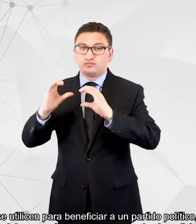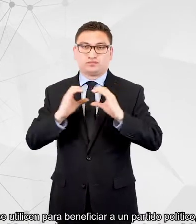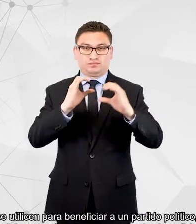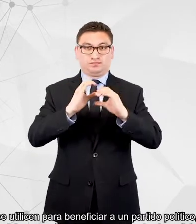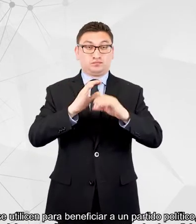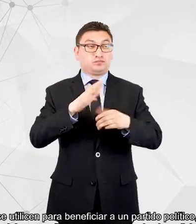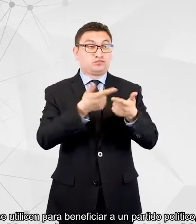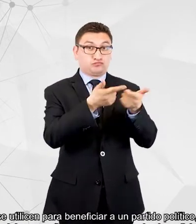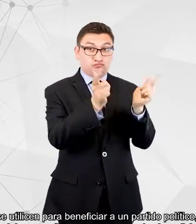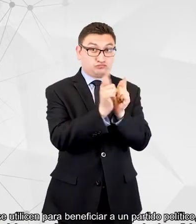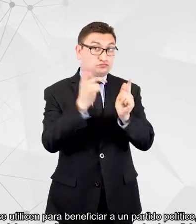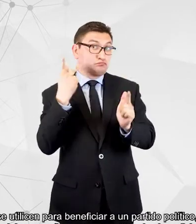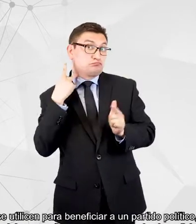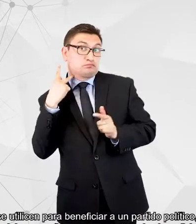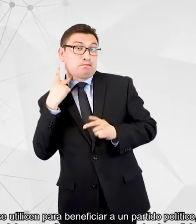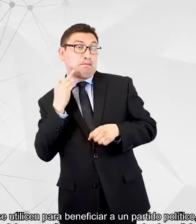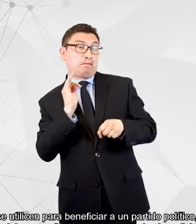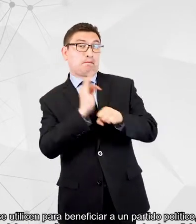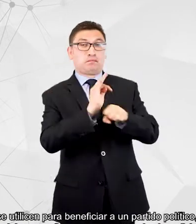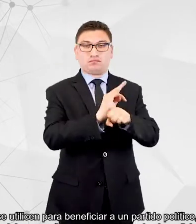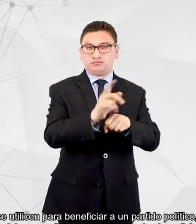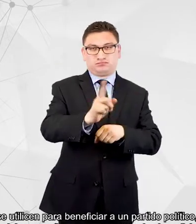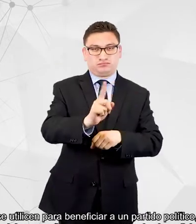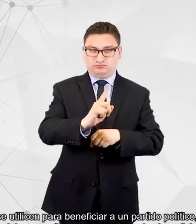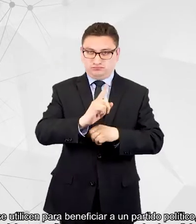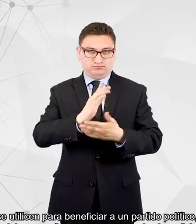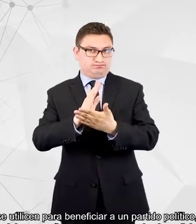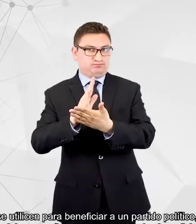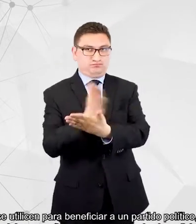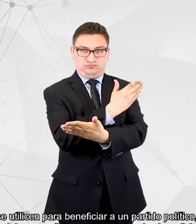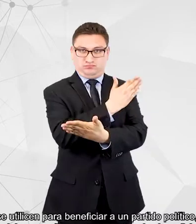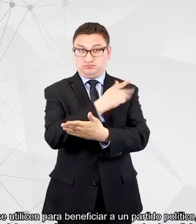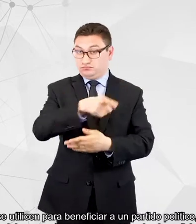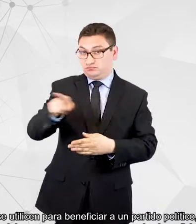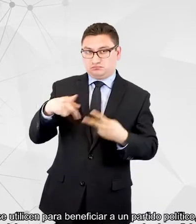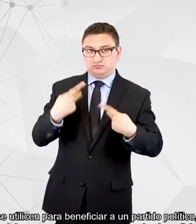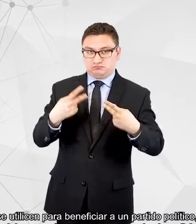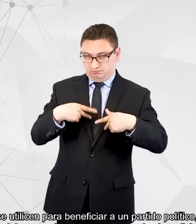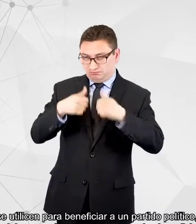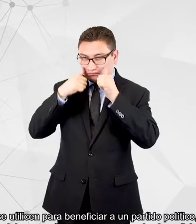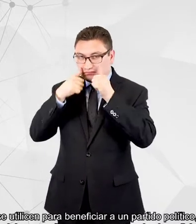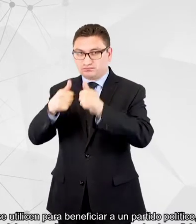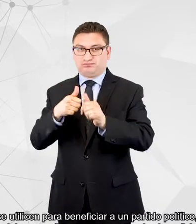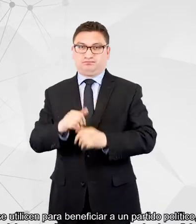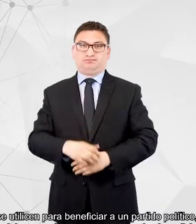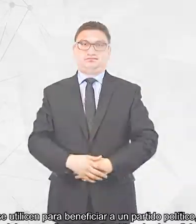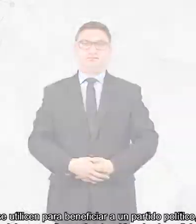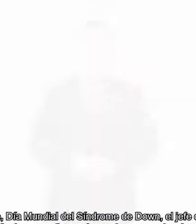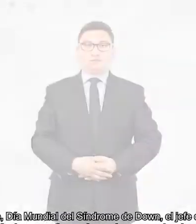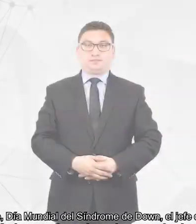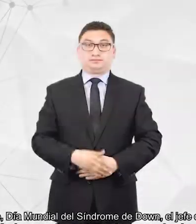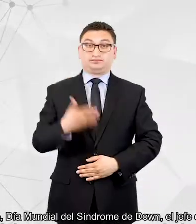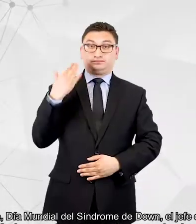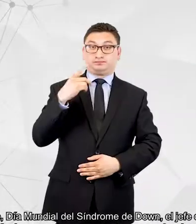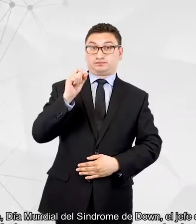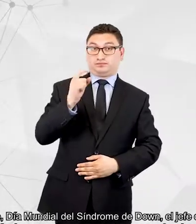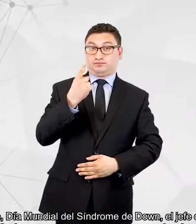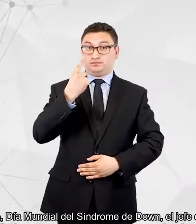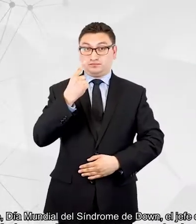beneficiar a un partido político, sino que debe garantizarse la atención a los beneficiados. El pasado 21 de marzo,